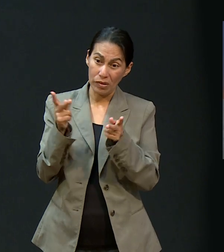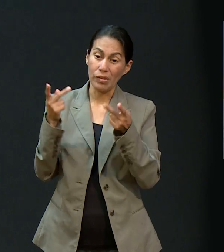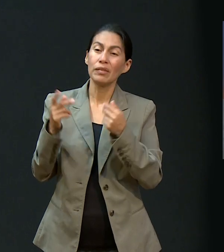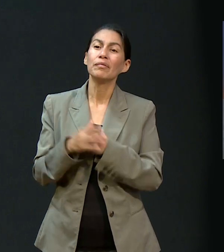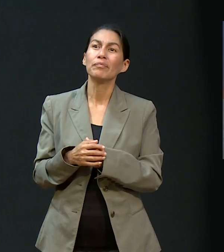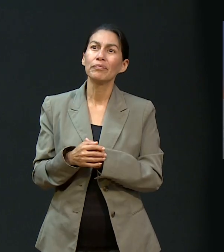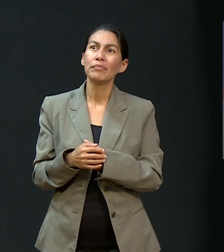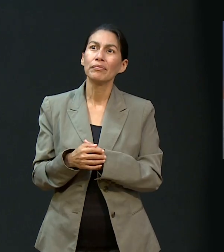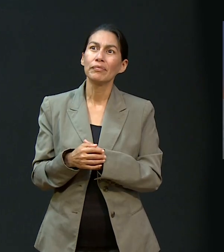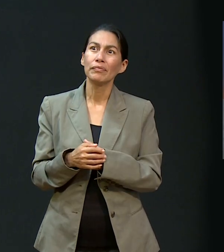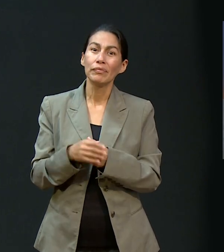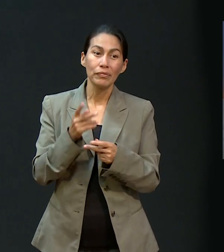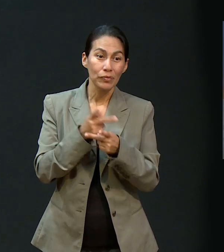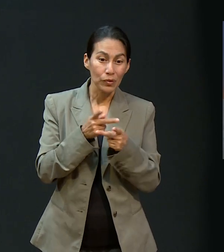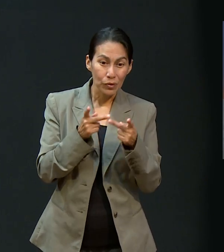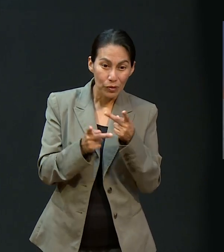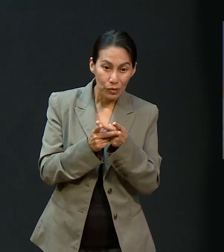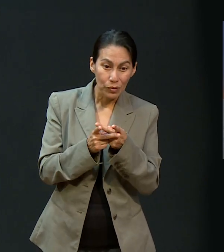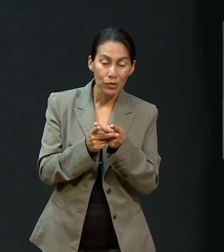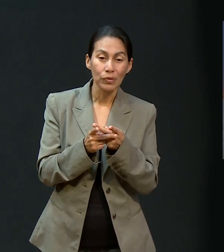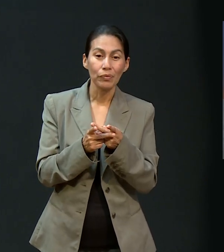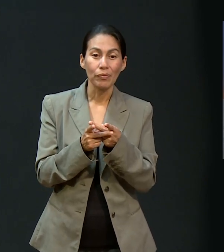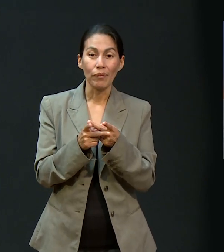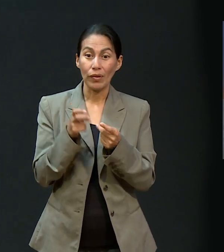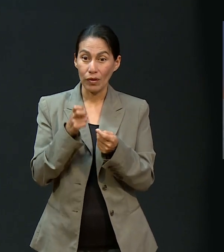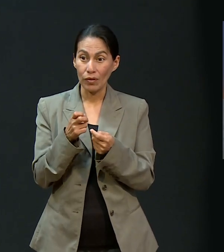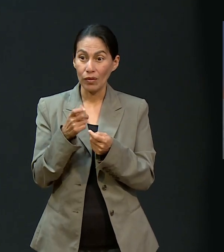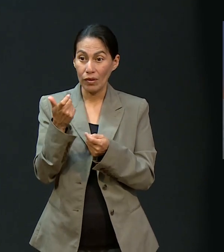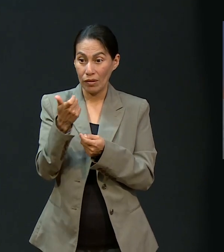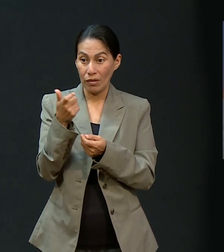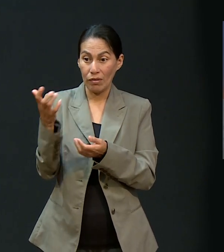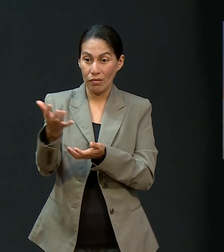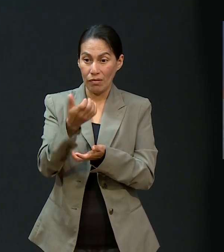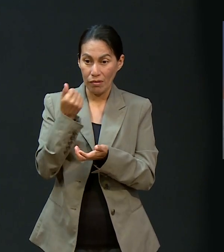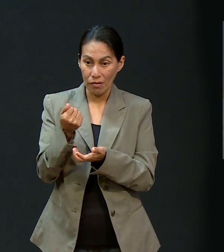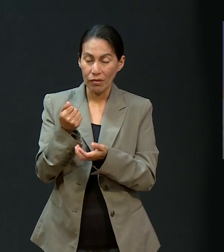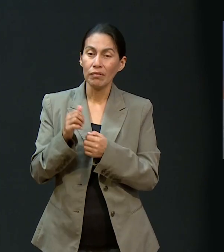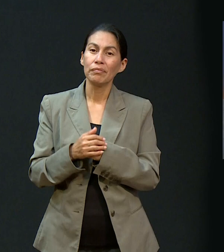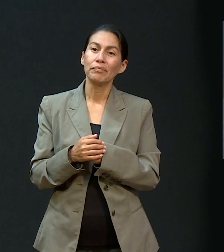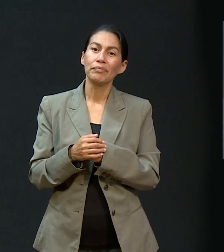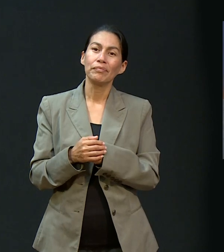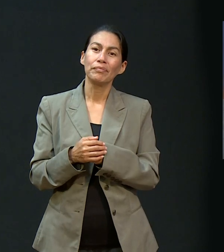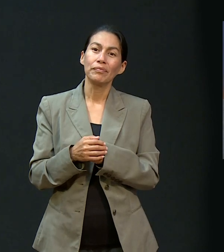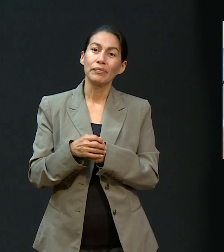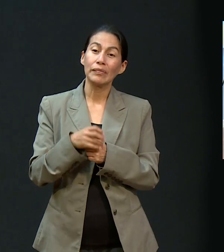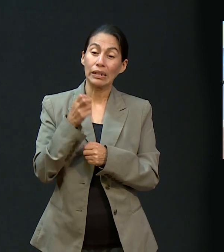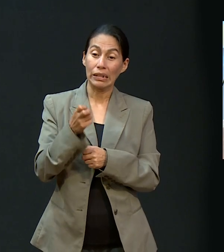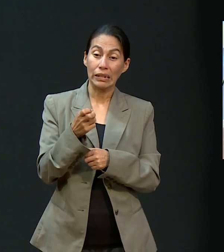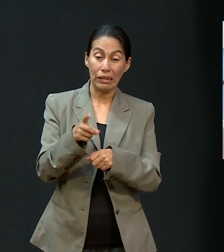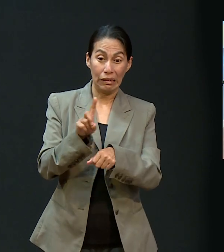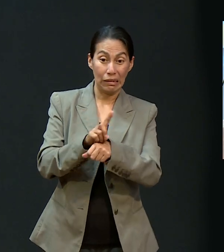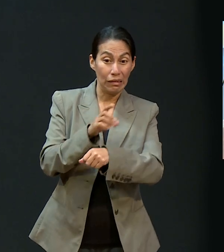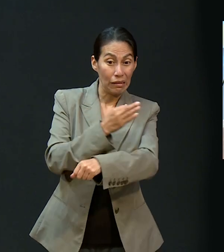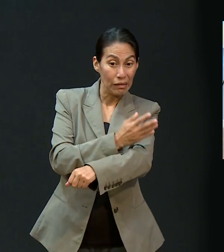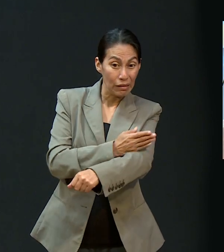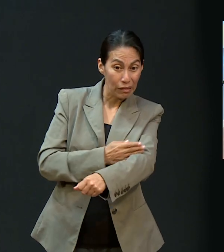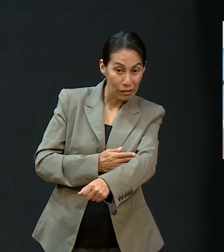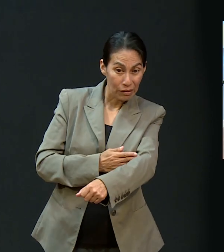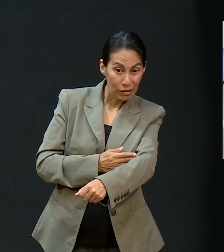Y me puse a ofrecer cierto producto. Y entonces dije, tengo que obtener dinero. Y entonces